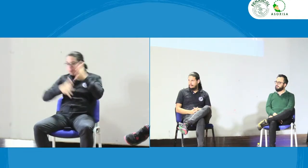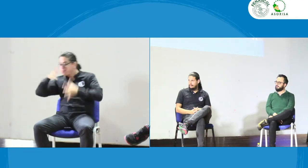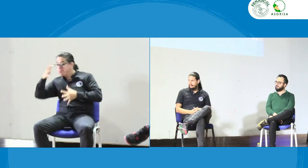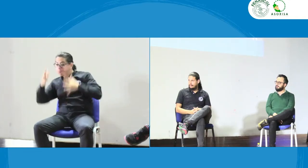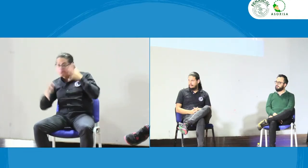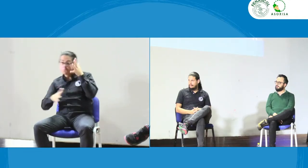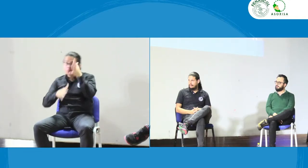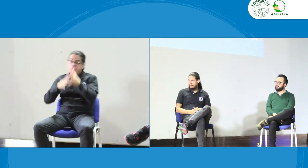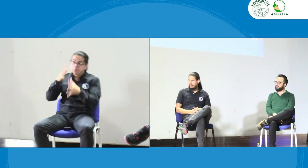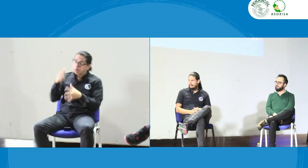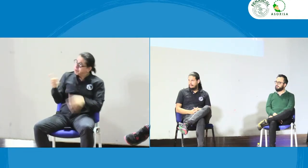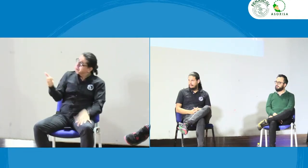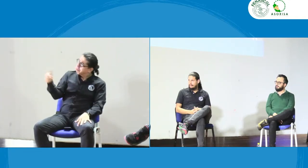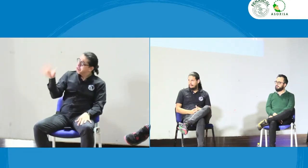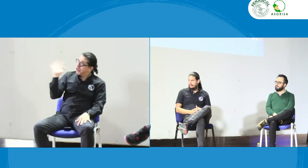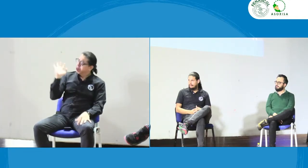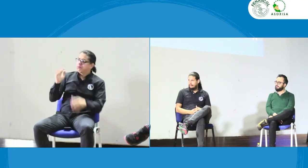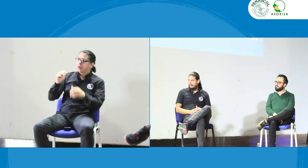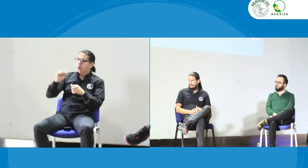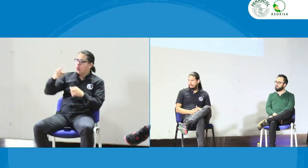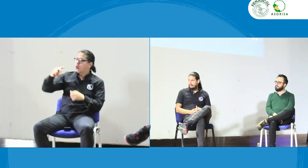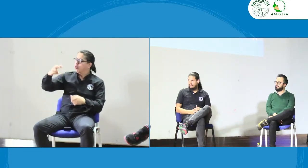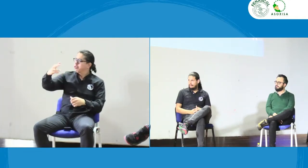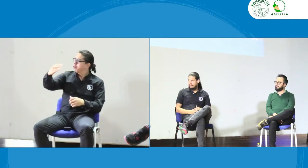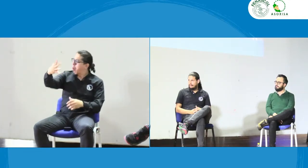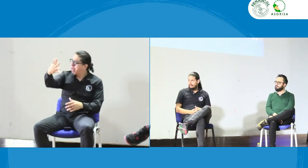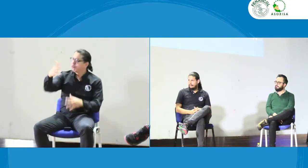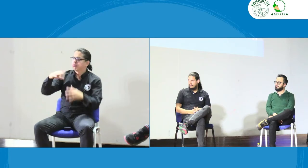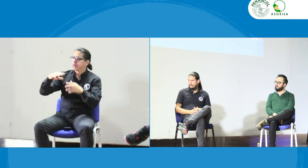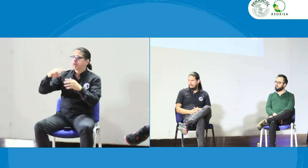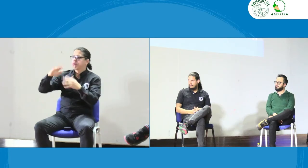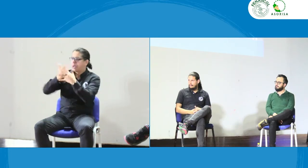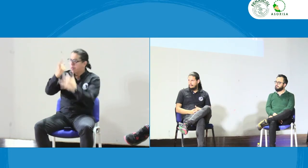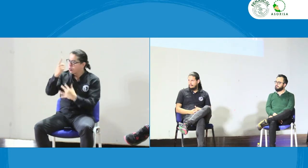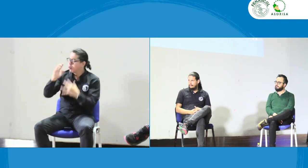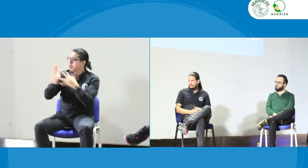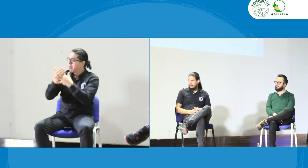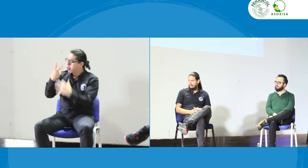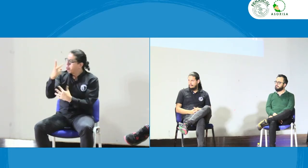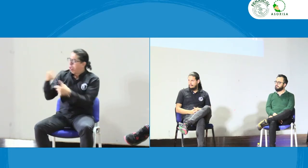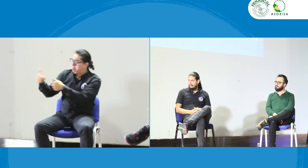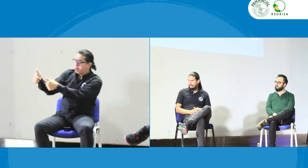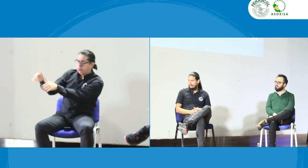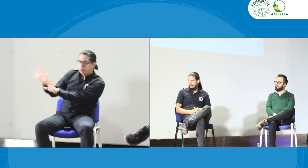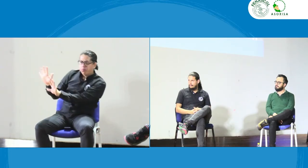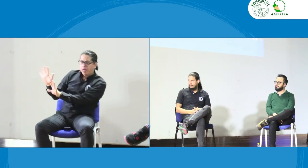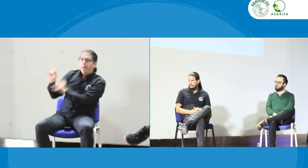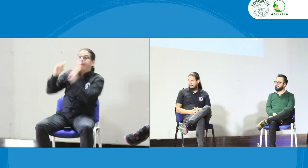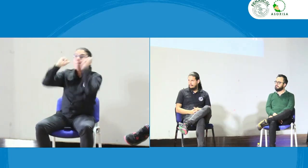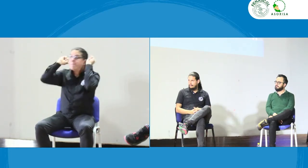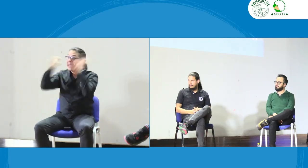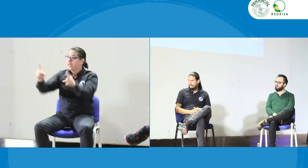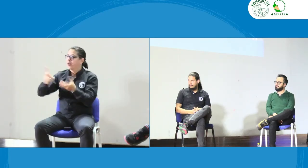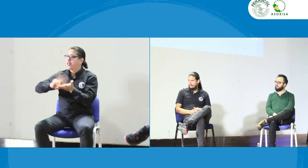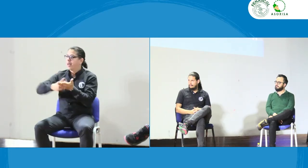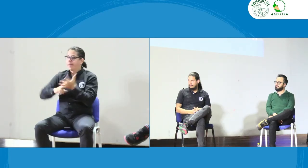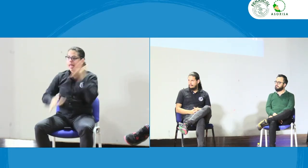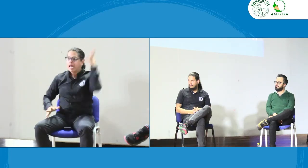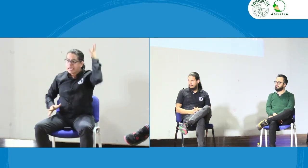cursos que de pronto aprueban estos cursos con unas competencias para lengua de señas pasan a